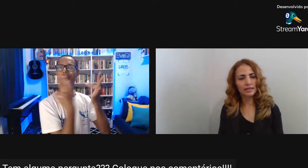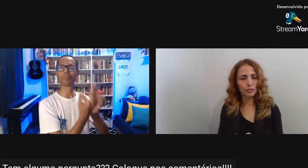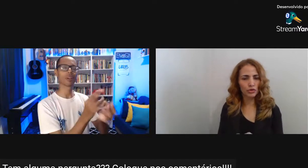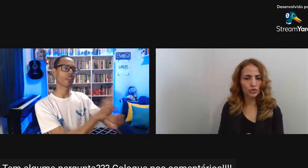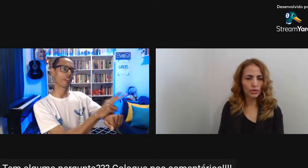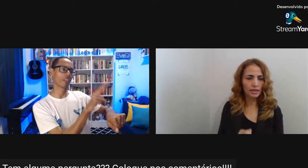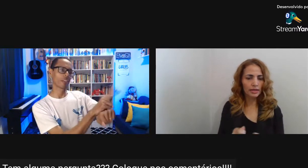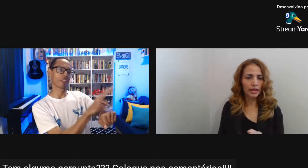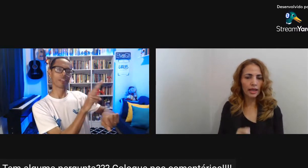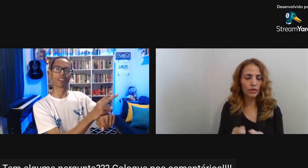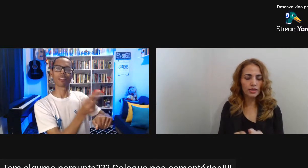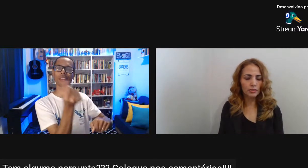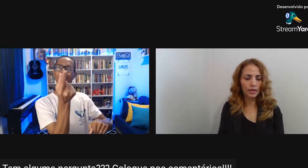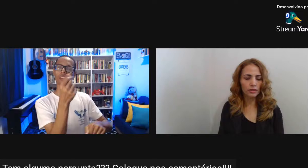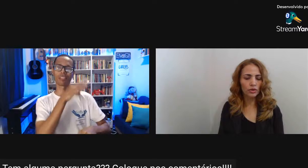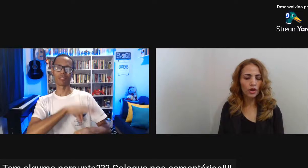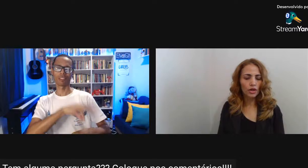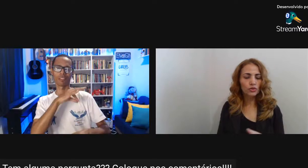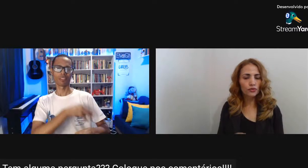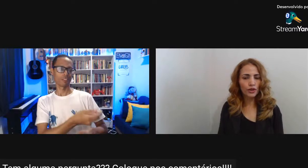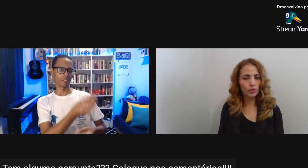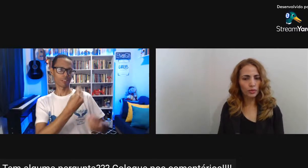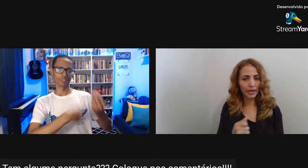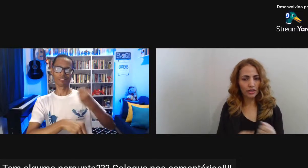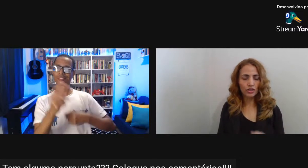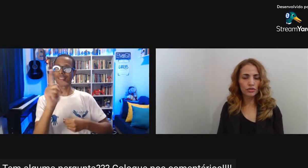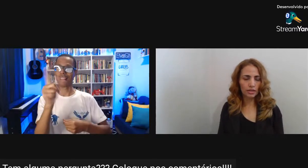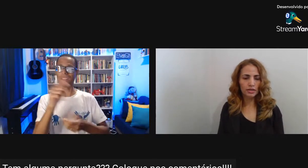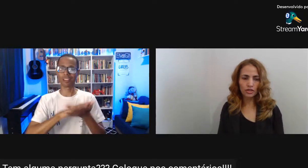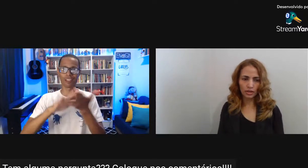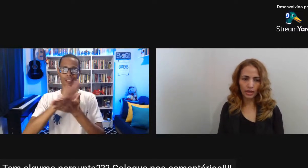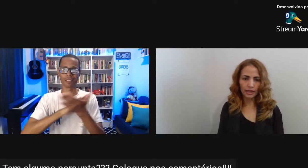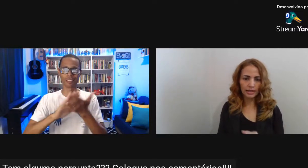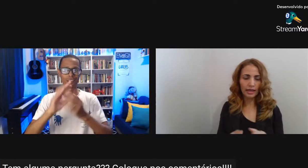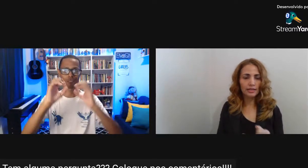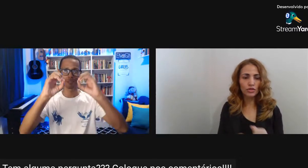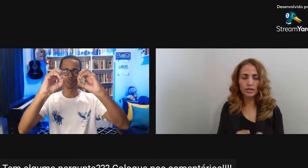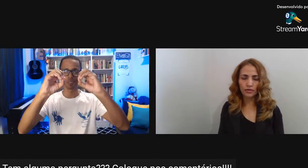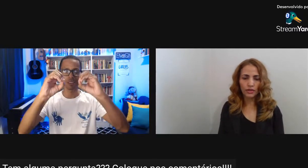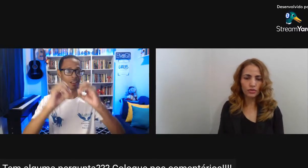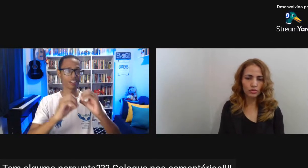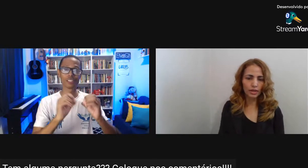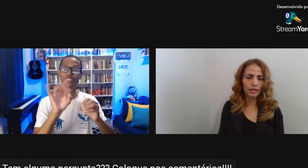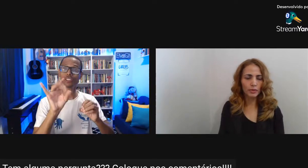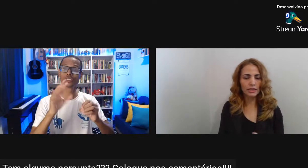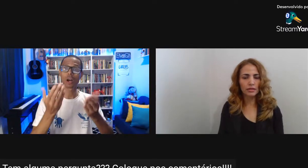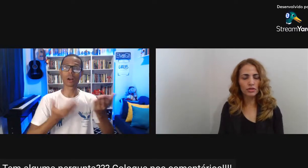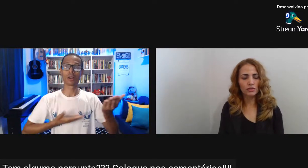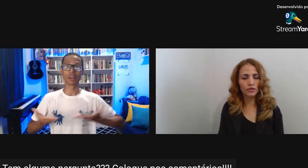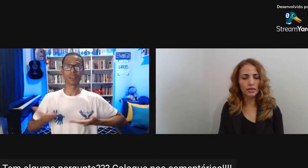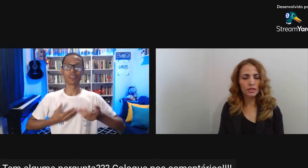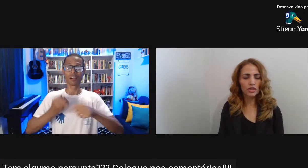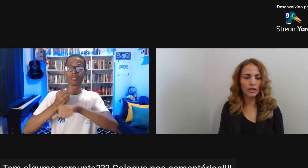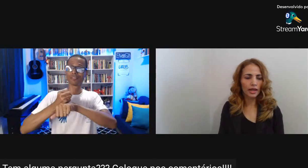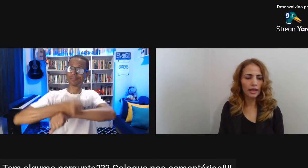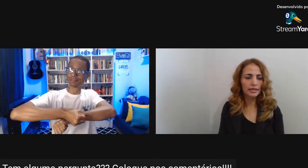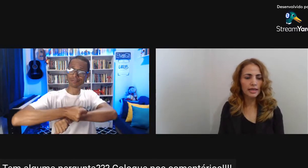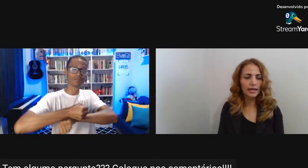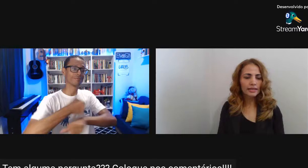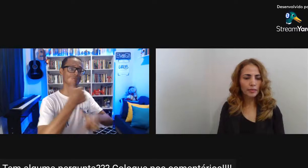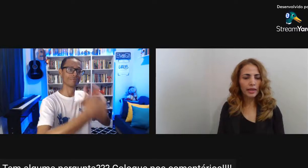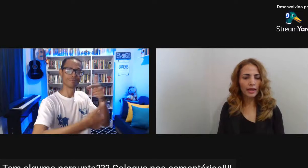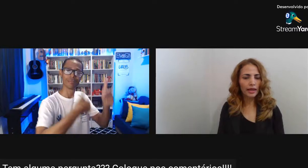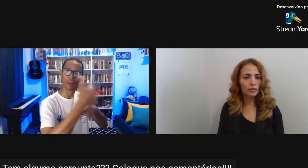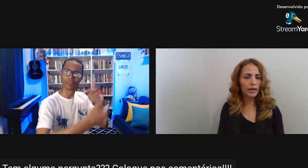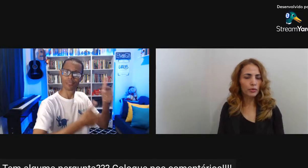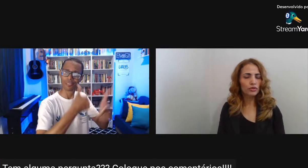ressarcida Essa pessoa Sem ter reconhecimento Do vínculo empregatício Que existe entre elas Da relação de serviço De prestação de serviço Que existe entre elas